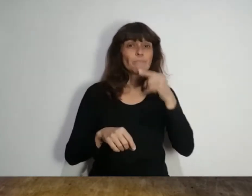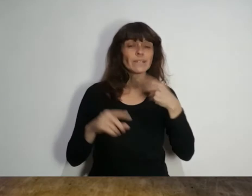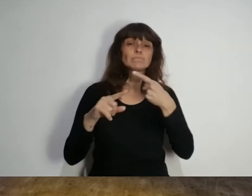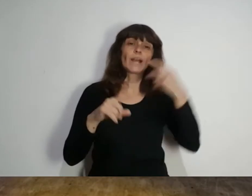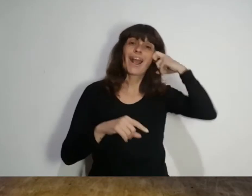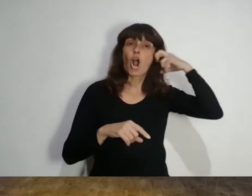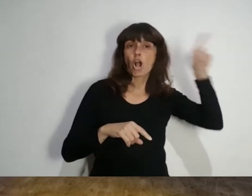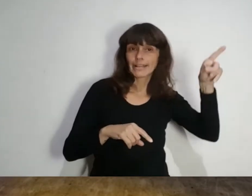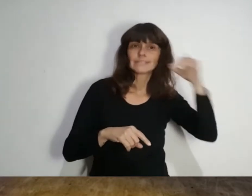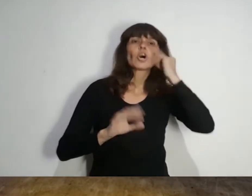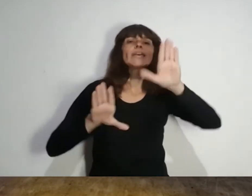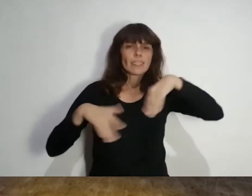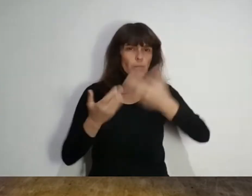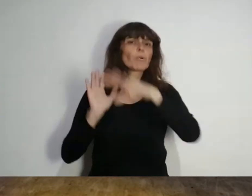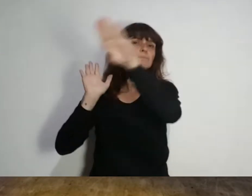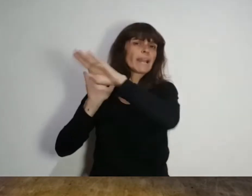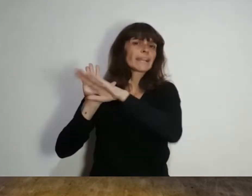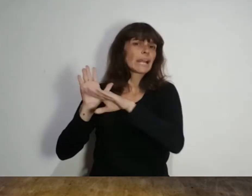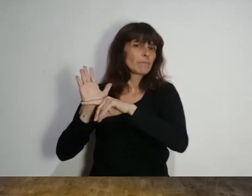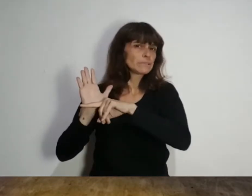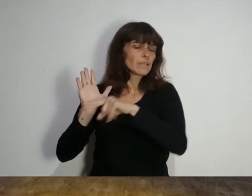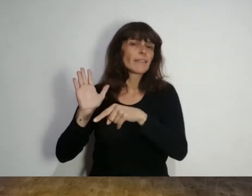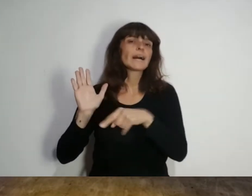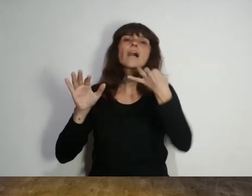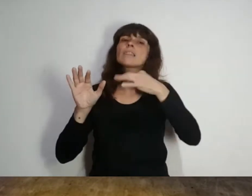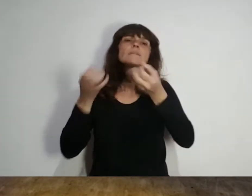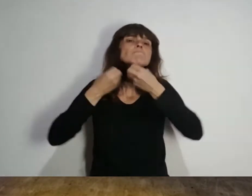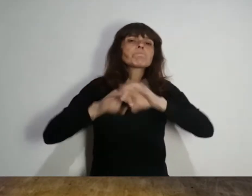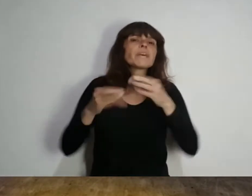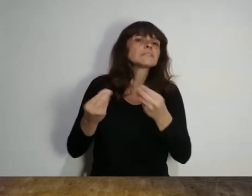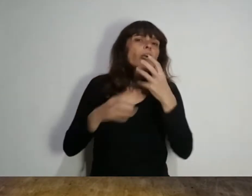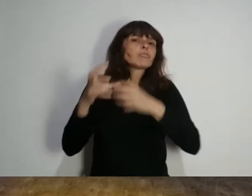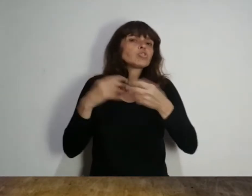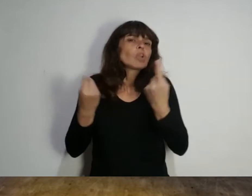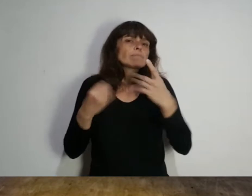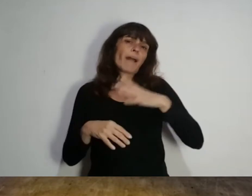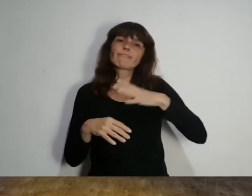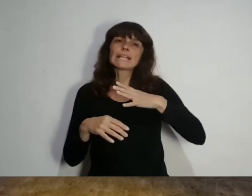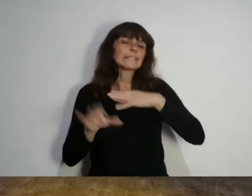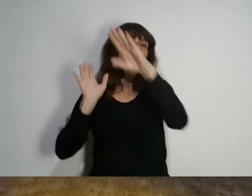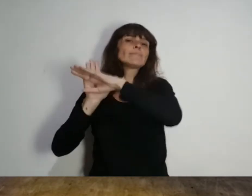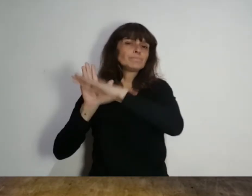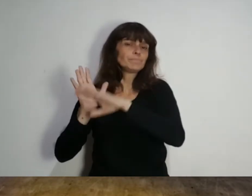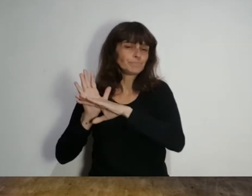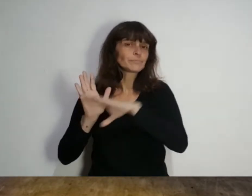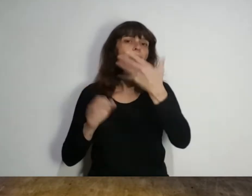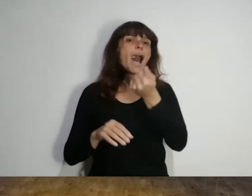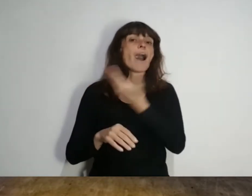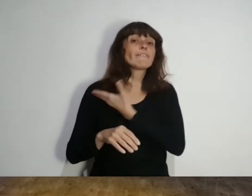abril por el Congreso y luego reglamentada, pero, para su aplicación, aún faltaba la resolución de la